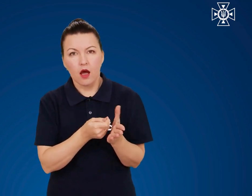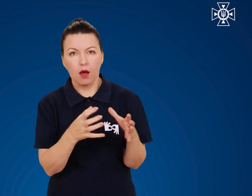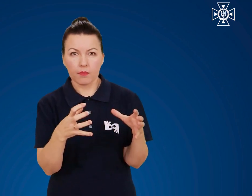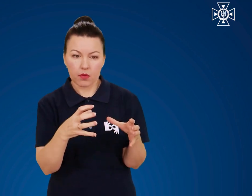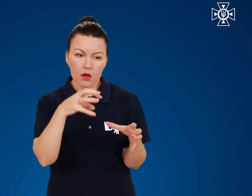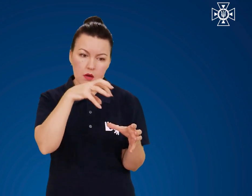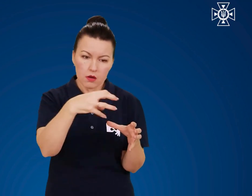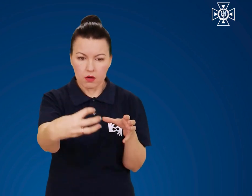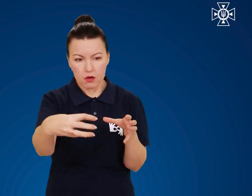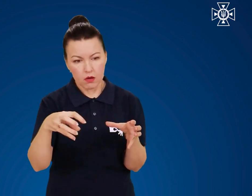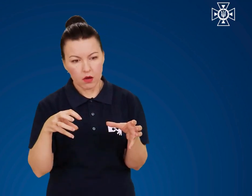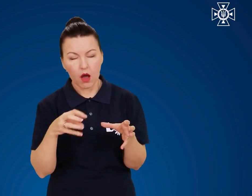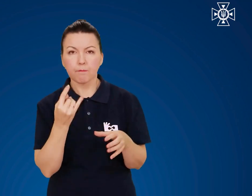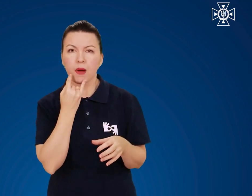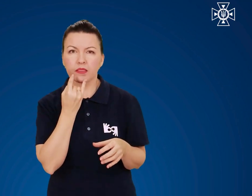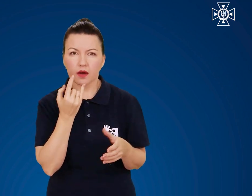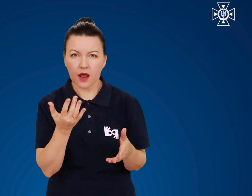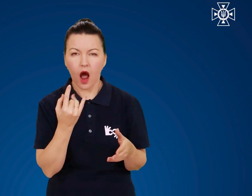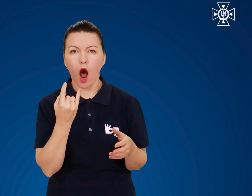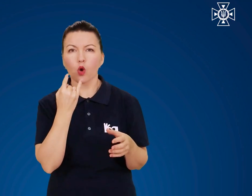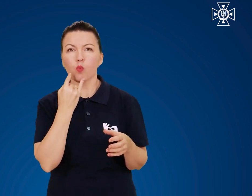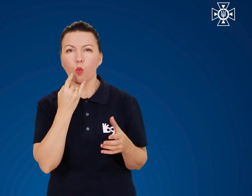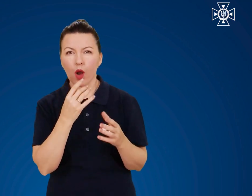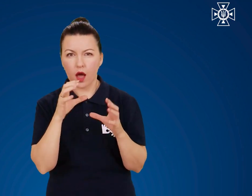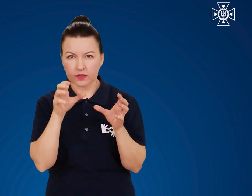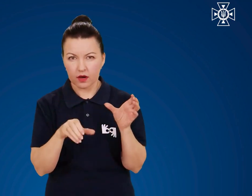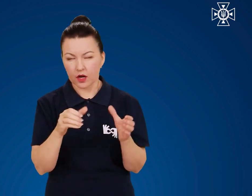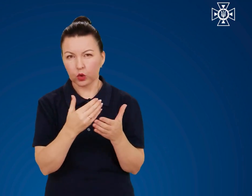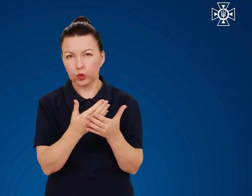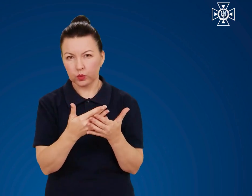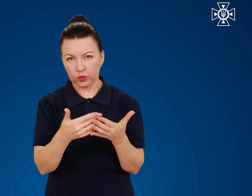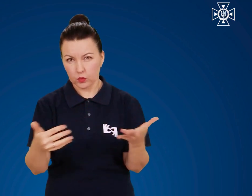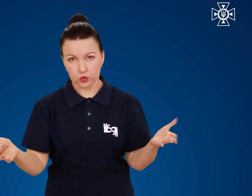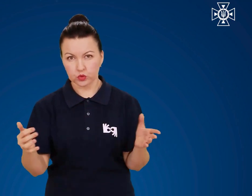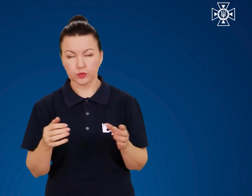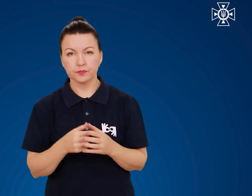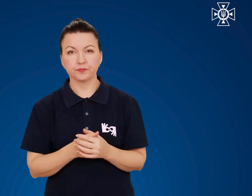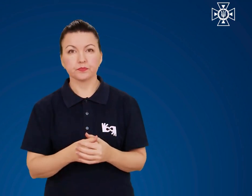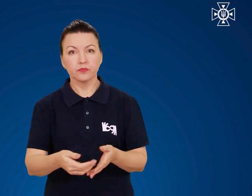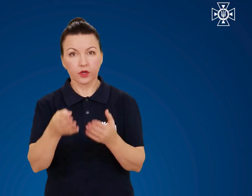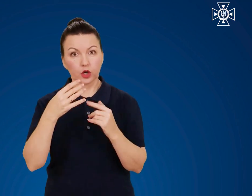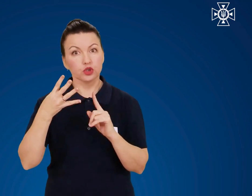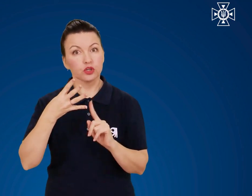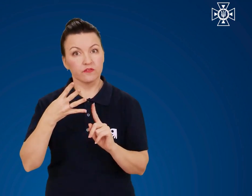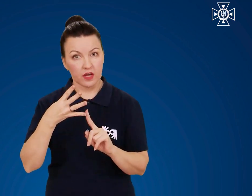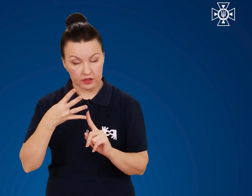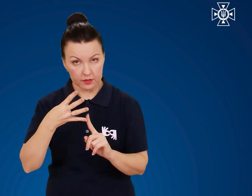поряд з ним, батарейки, акумулятори тощо. Четверте.